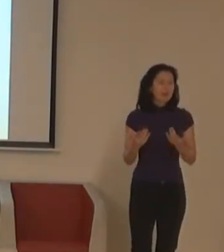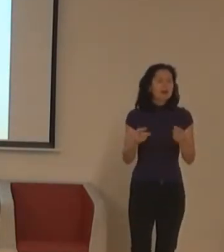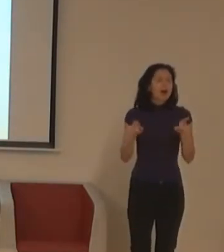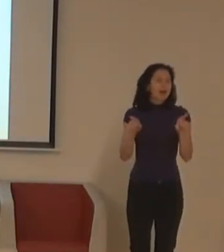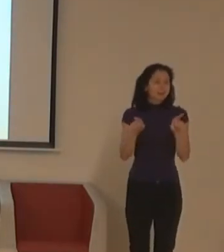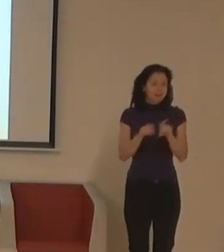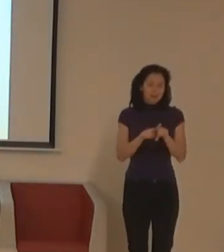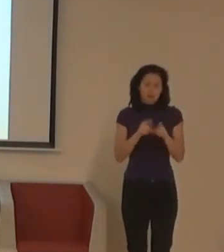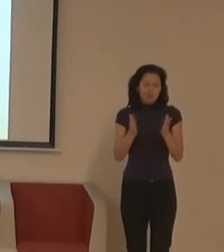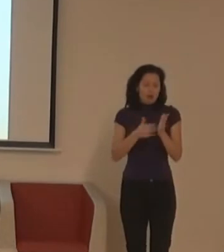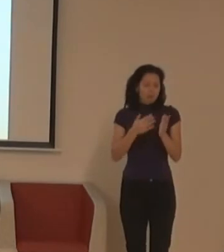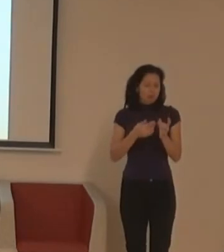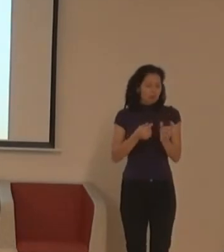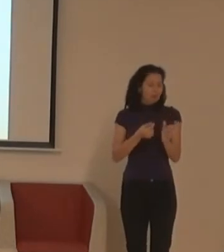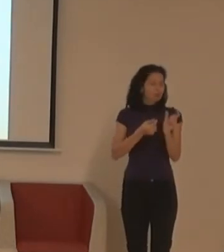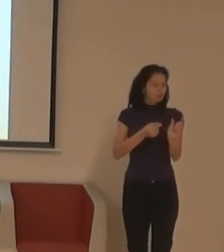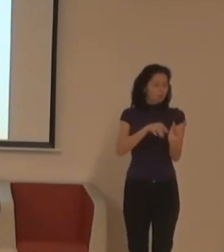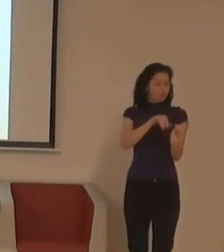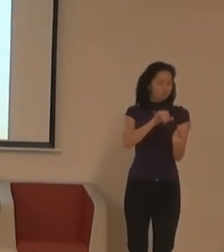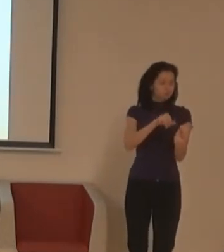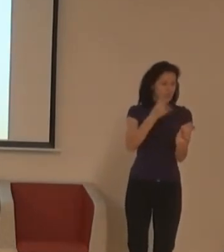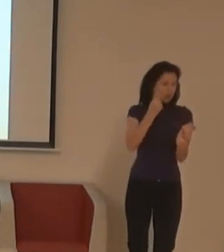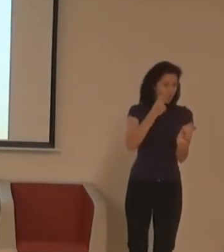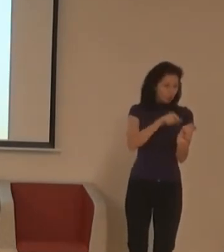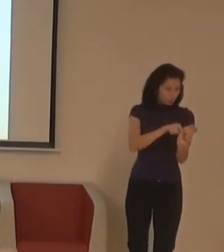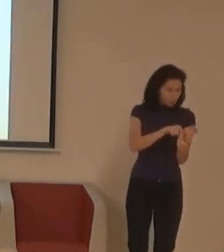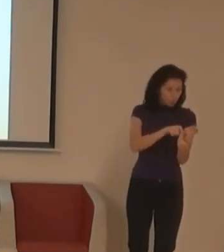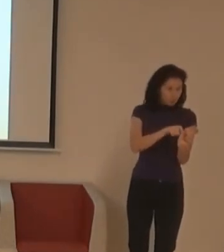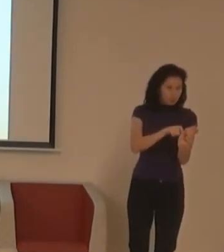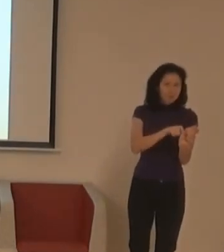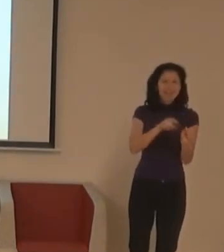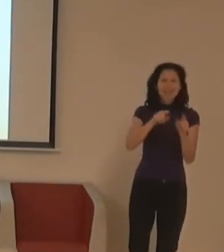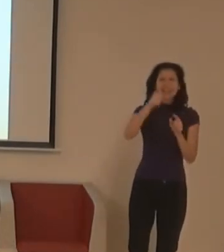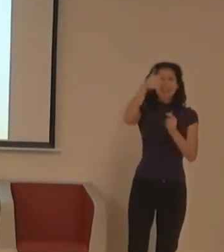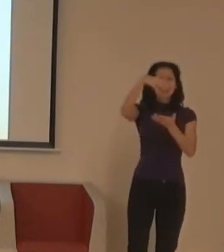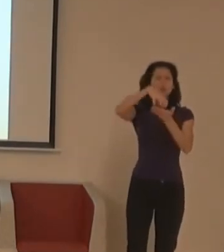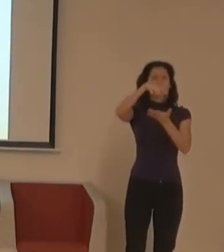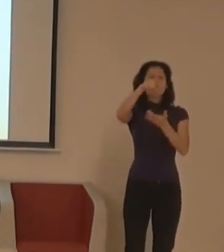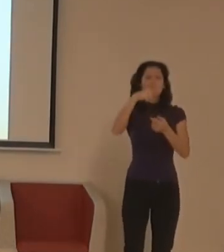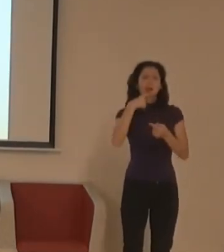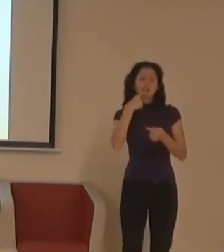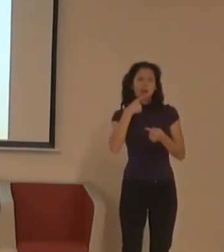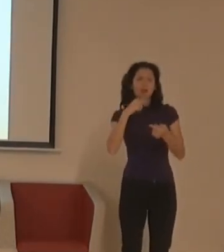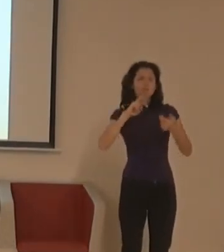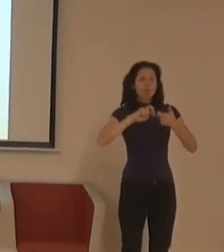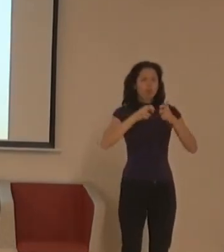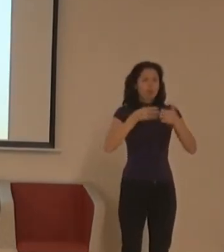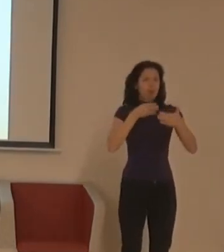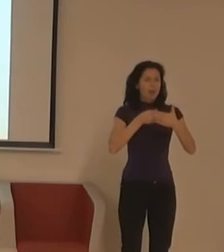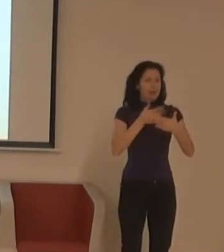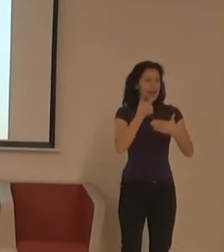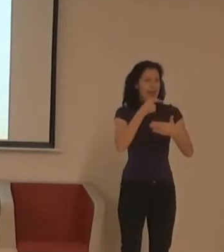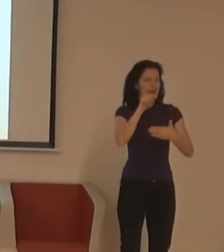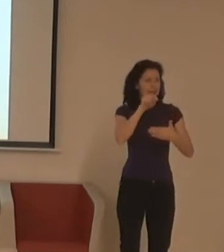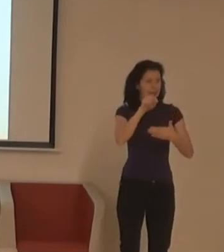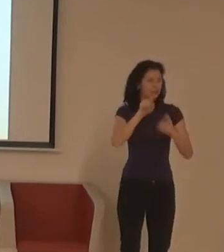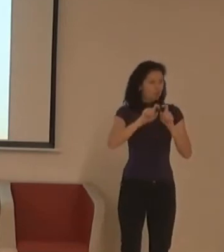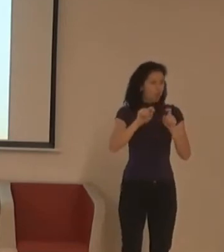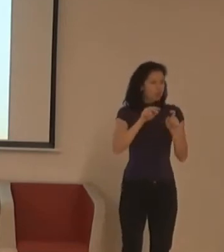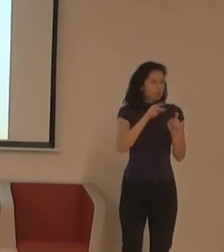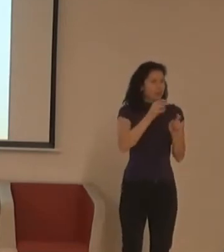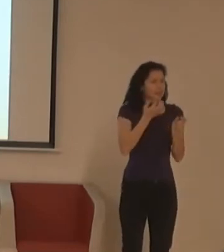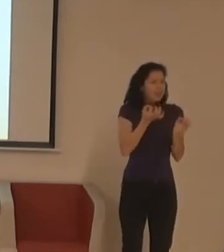konkrétní slovo, protože jak jste narazili v jedné skupině na tu situaci s jazykem, a zda přístupností jazyka, plno slov je prostě strašně těžký,